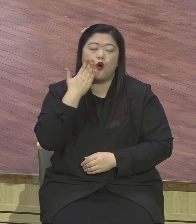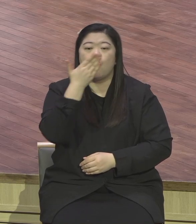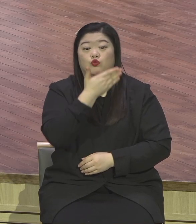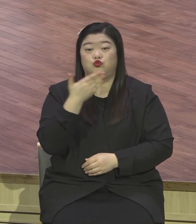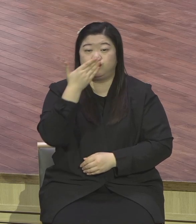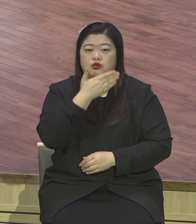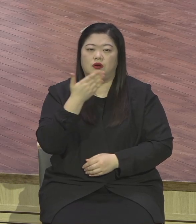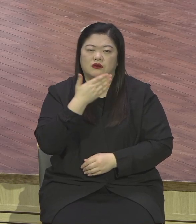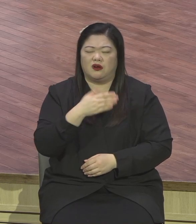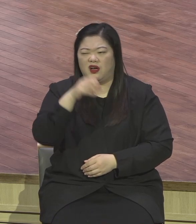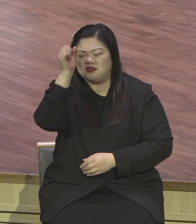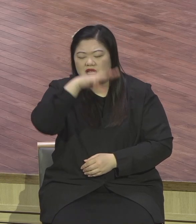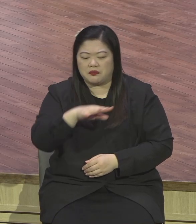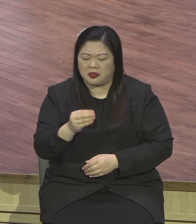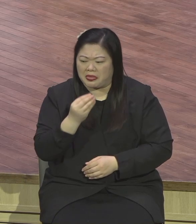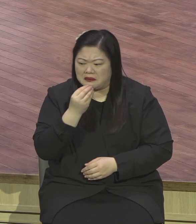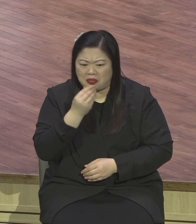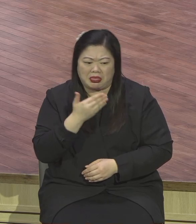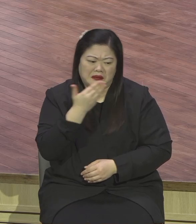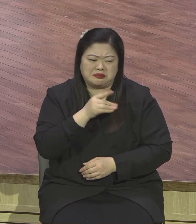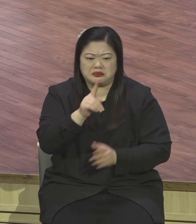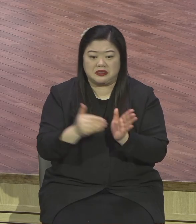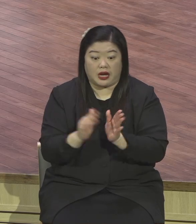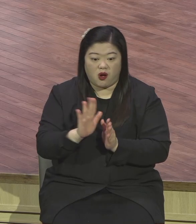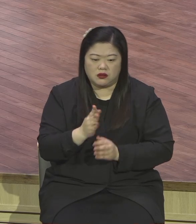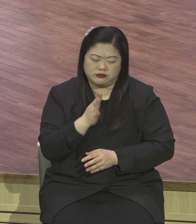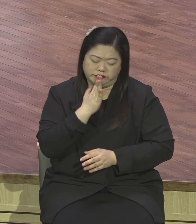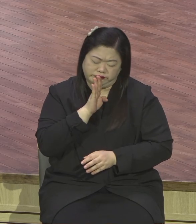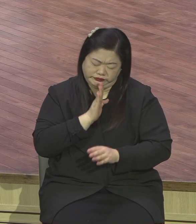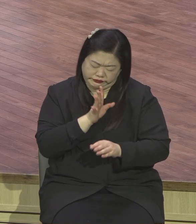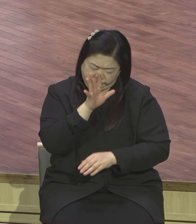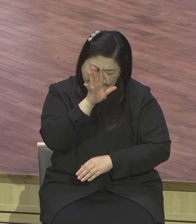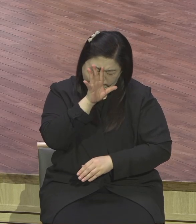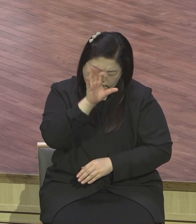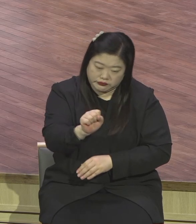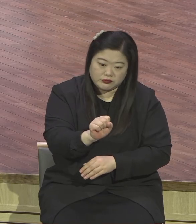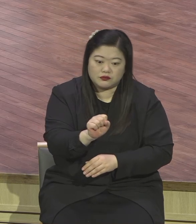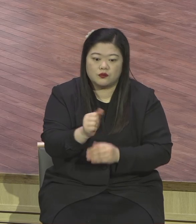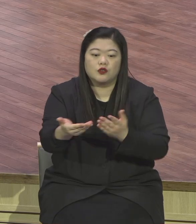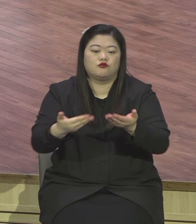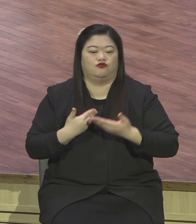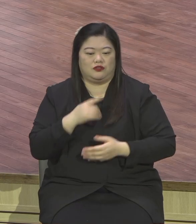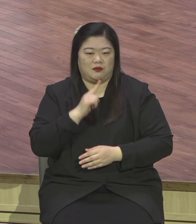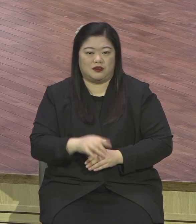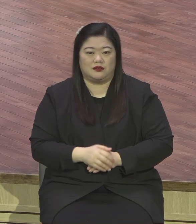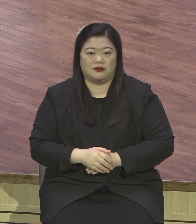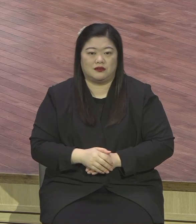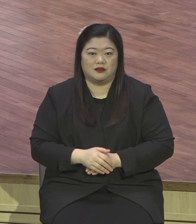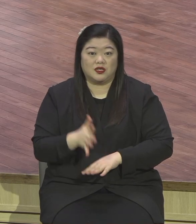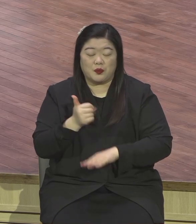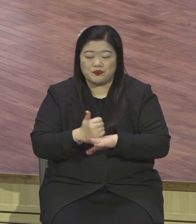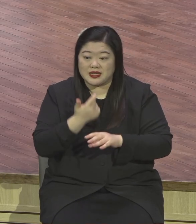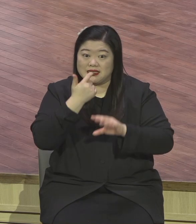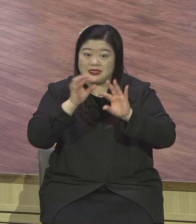하나님께서 여러분의 산업현장에 가장 좋은 곳으로 만족하게 채워주신다는 것입니다.